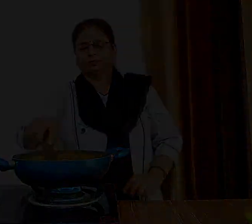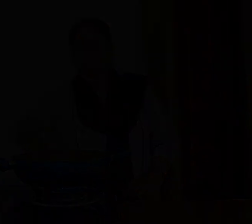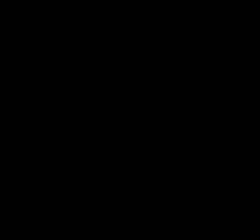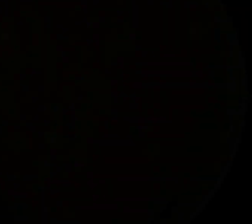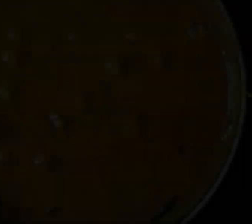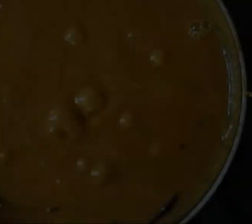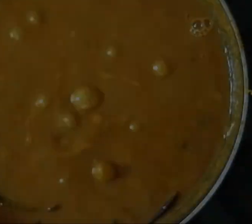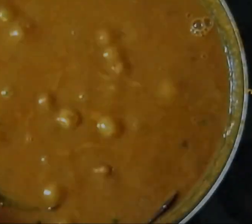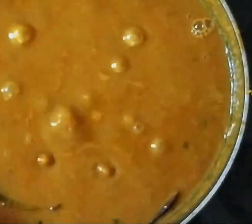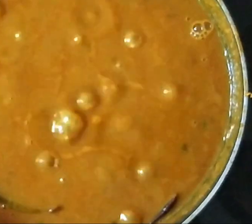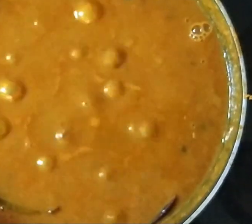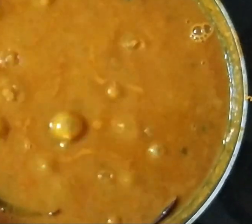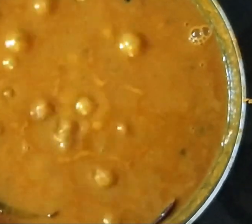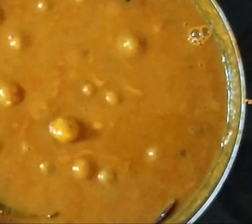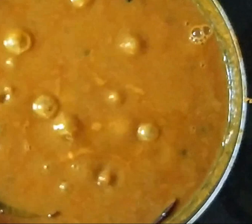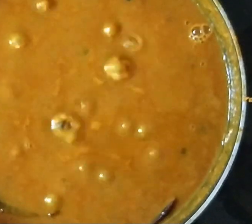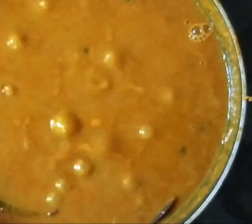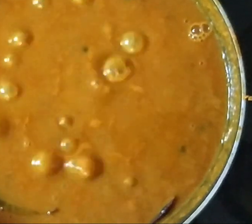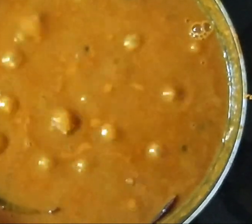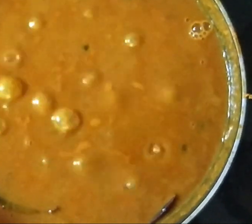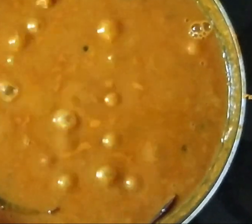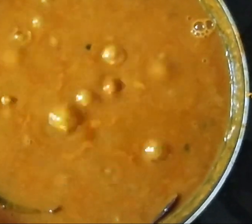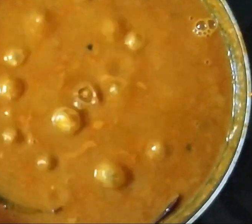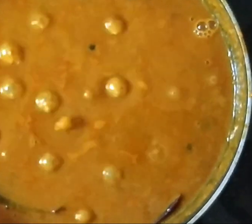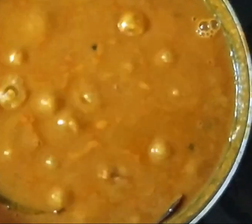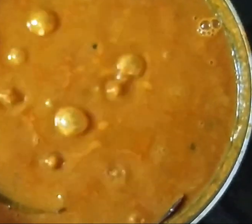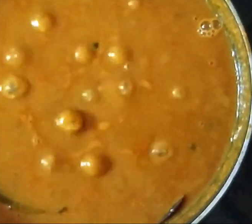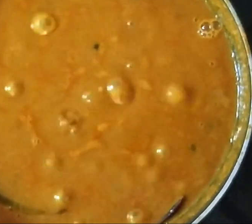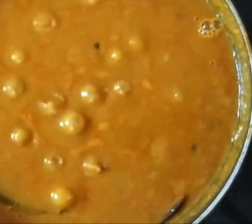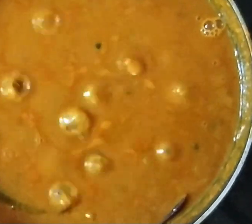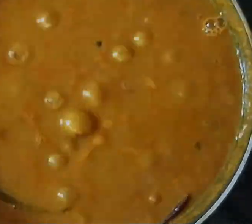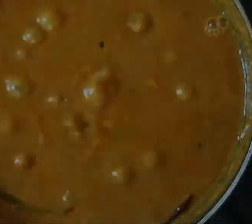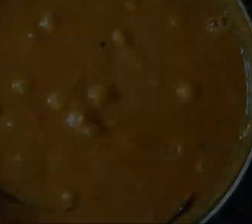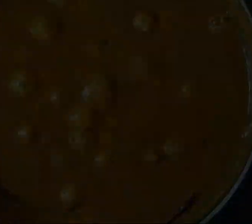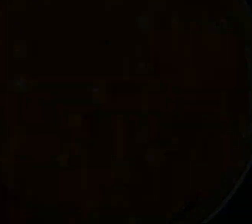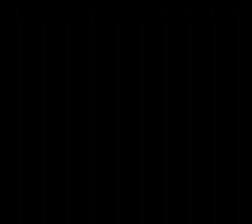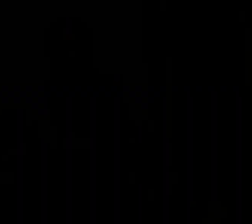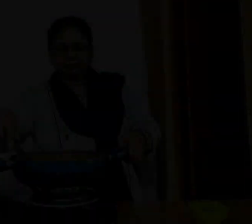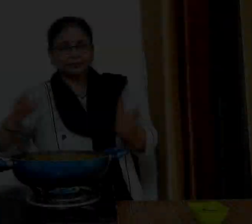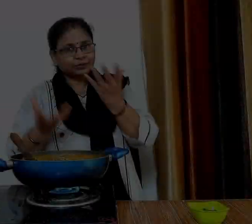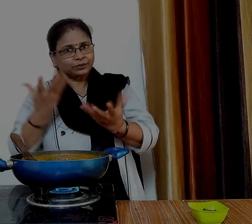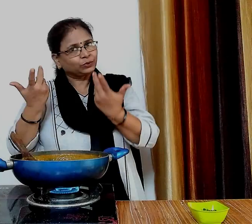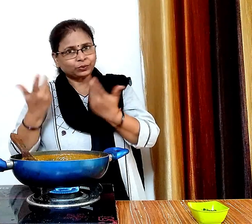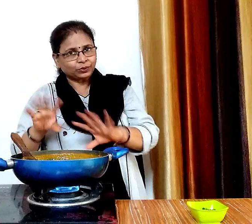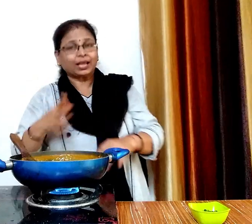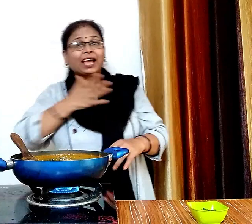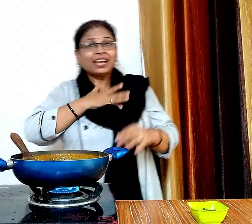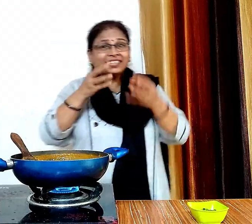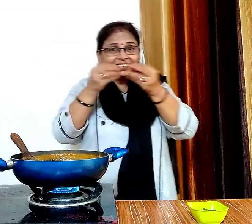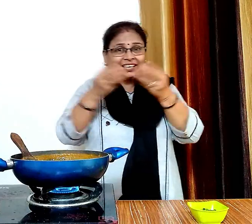यह अच्छी से उबन चुका है